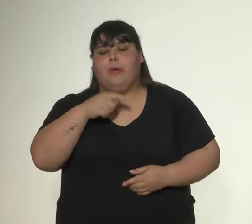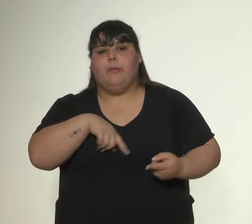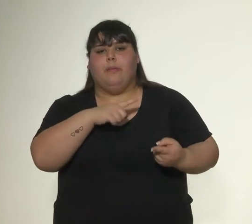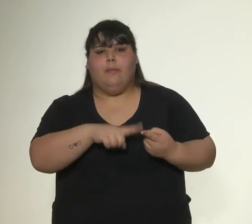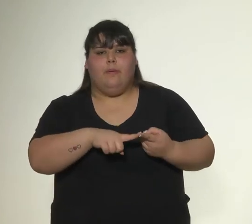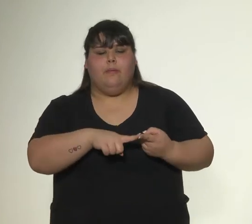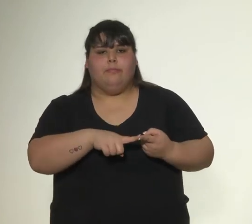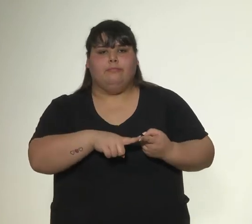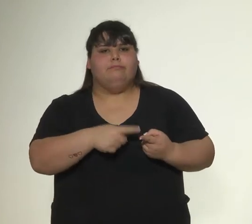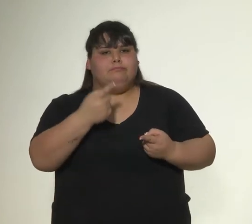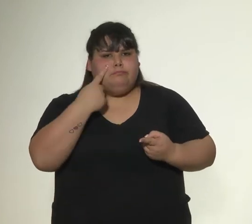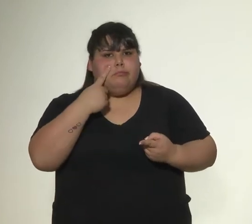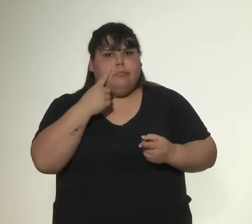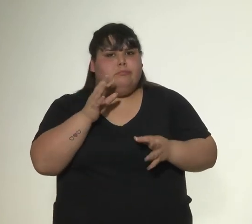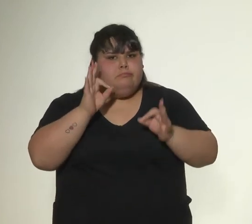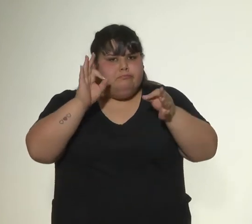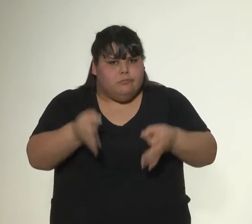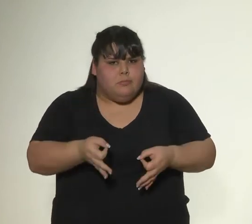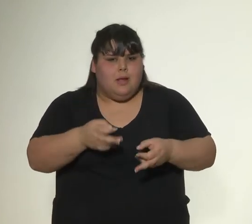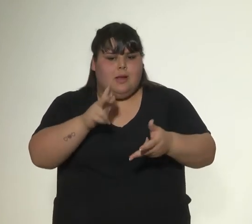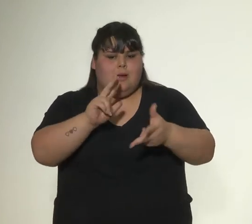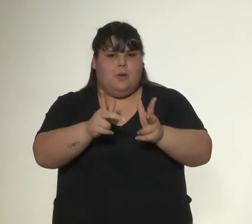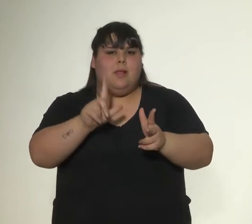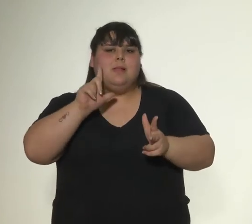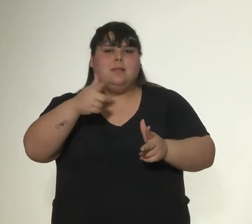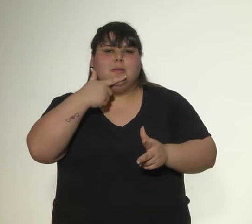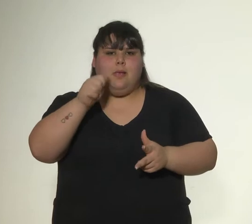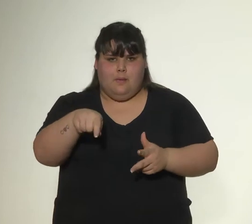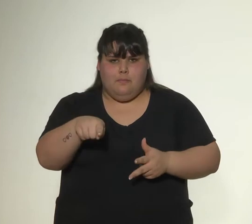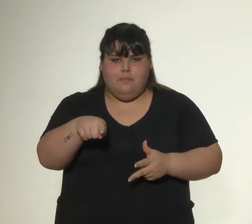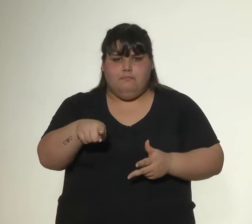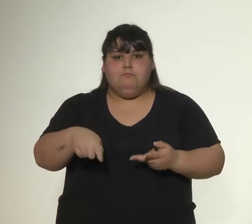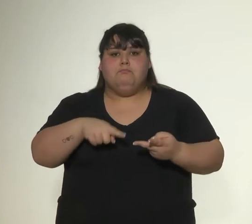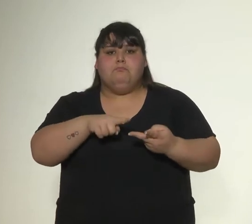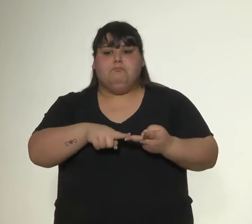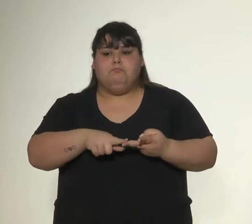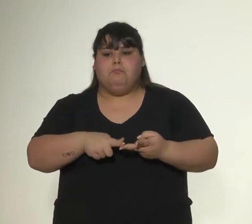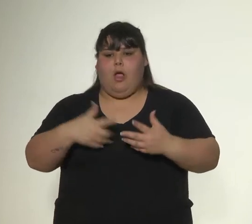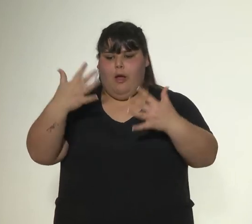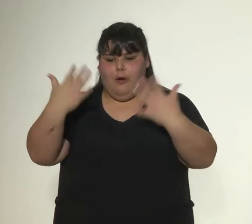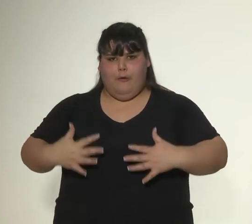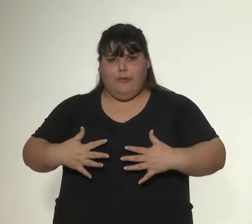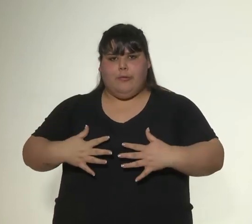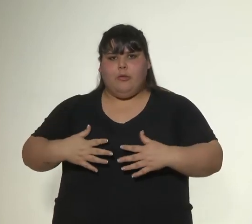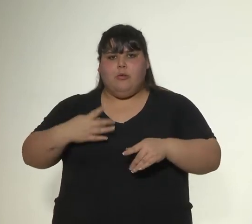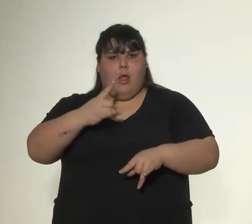competente en el LSA, persona con formación académica, educación